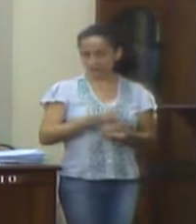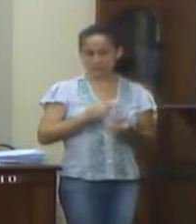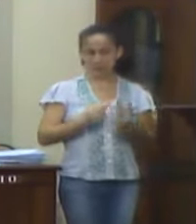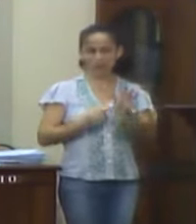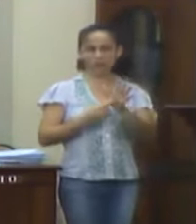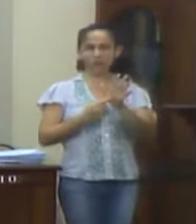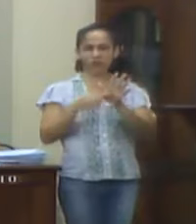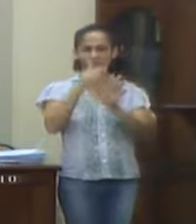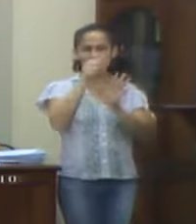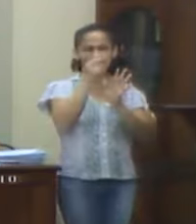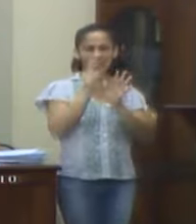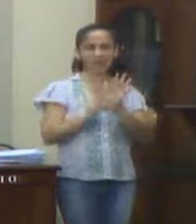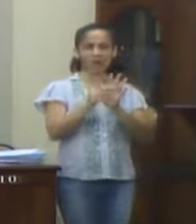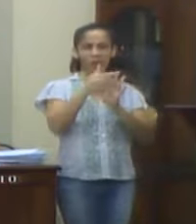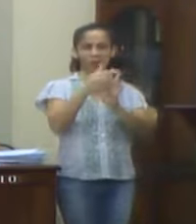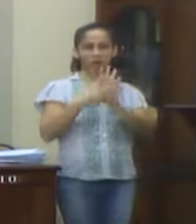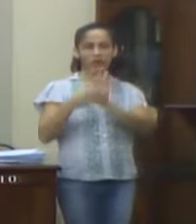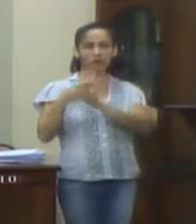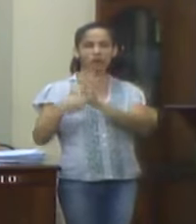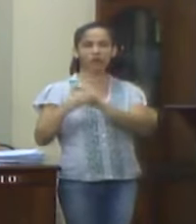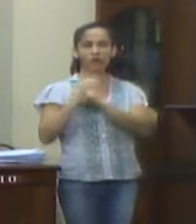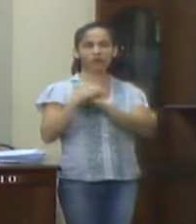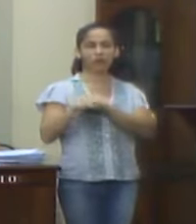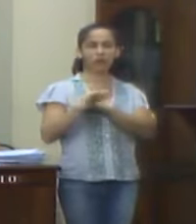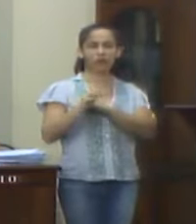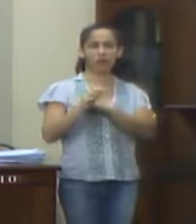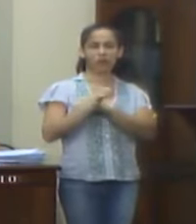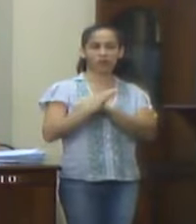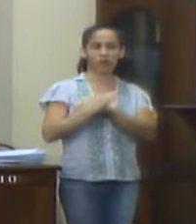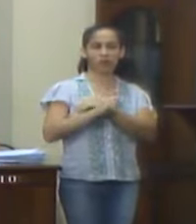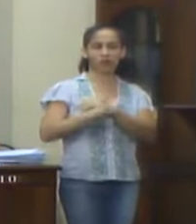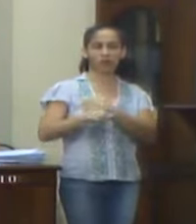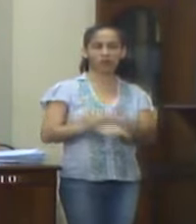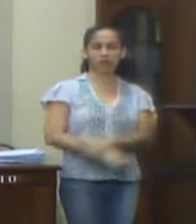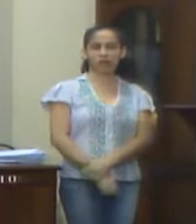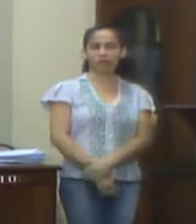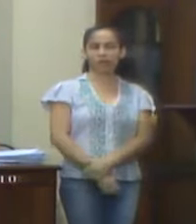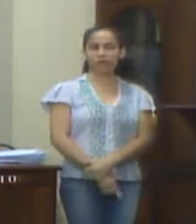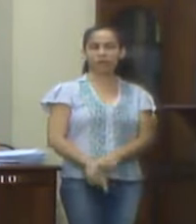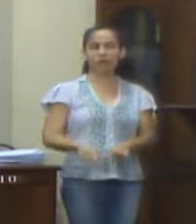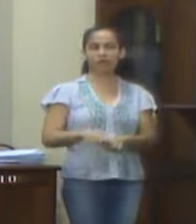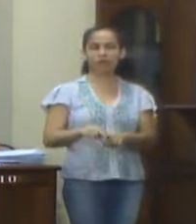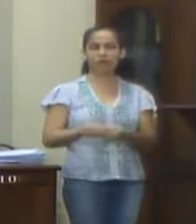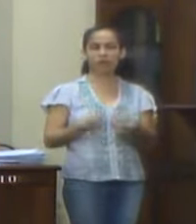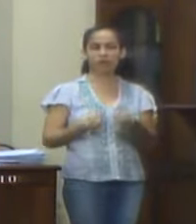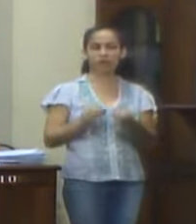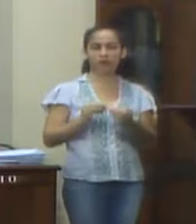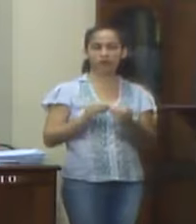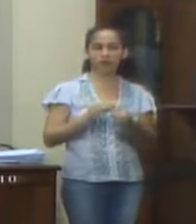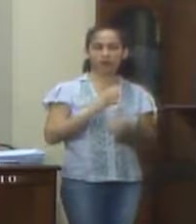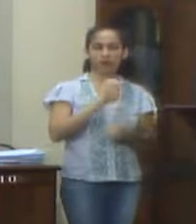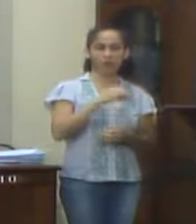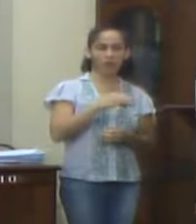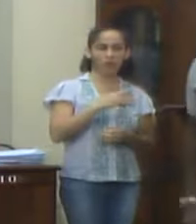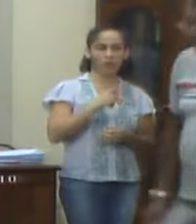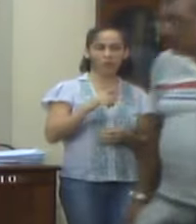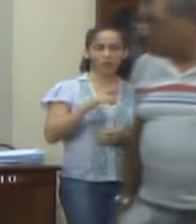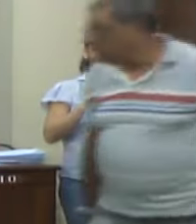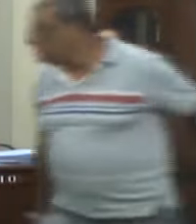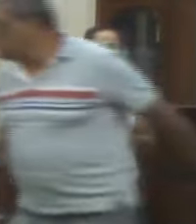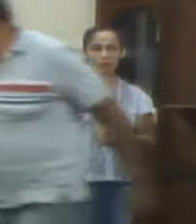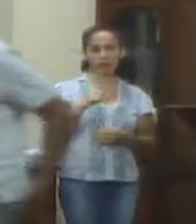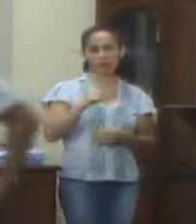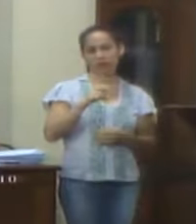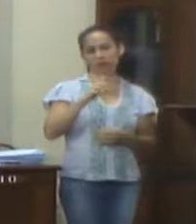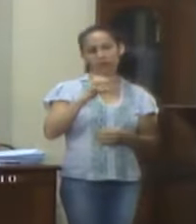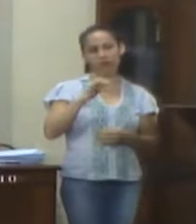demonstrações contábeis do exercício financeiro, com a qual se relacionam, complementarmente, ao registro